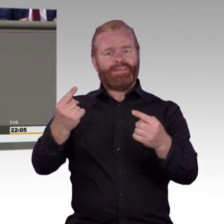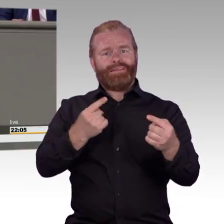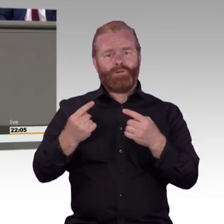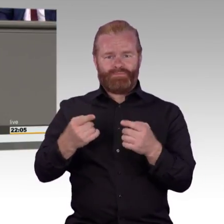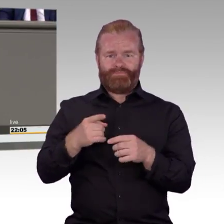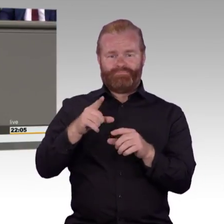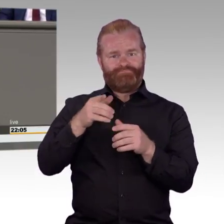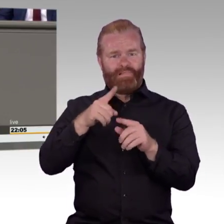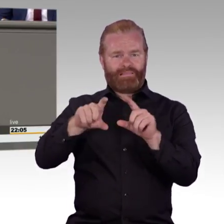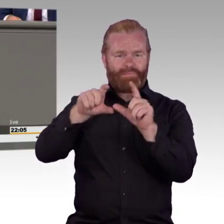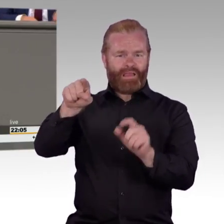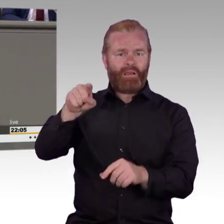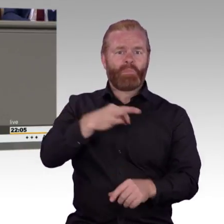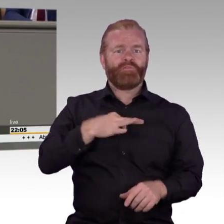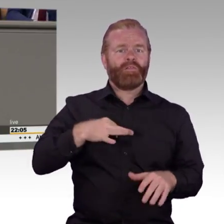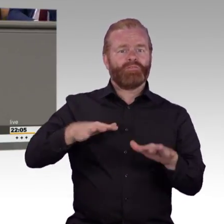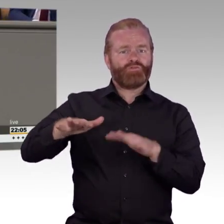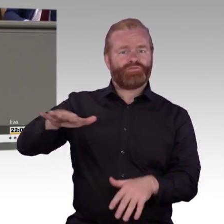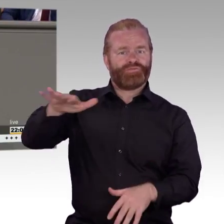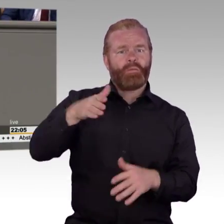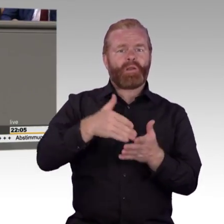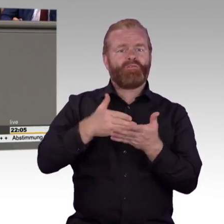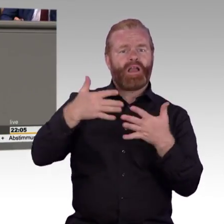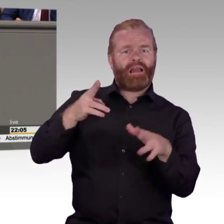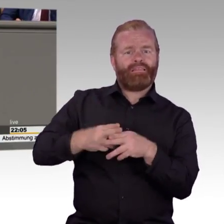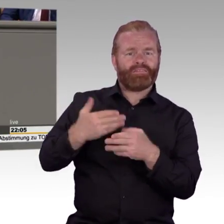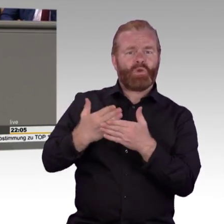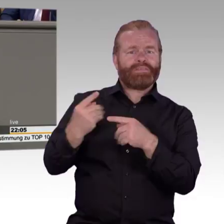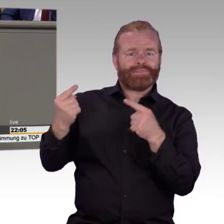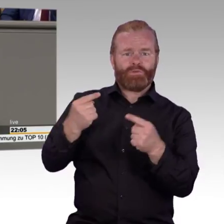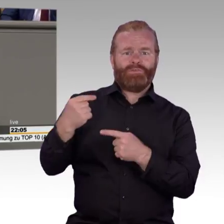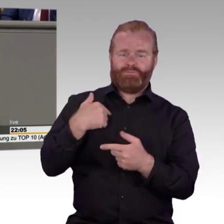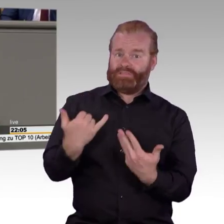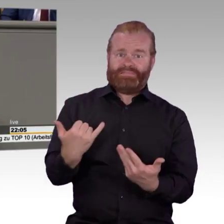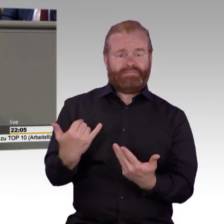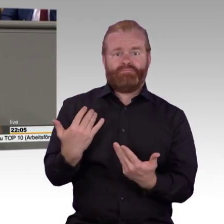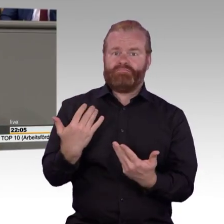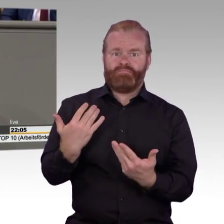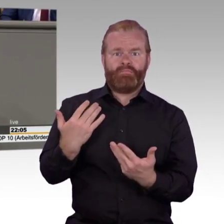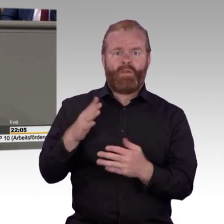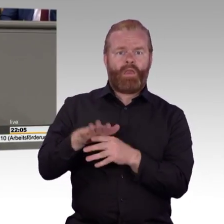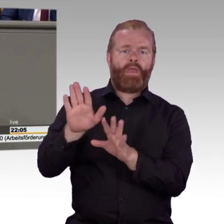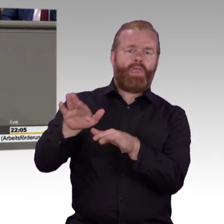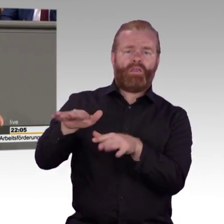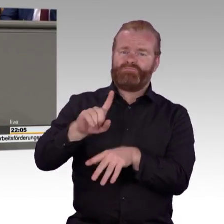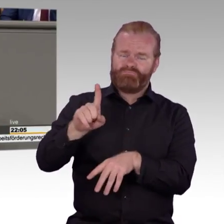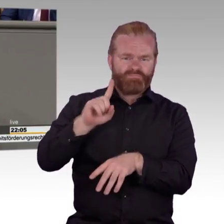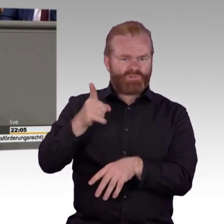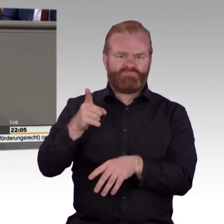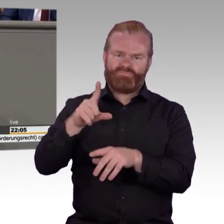stattfindet. Und diesen Satz, glaube ich, müssen wir hier so lange wiederholen, bis er überall angekommen ist. Wir wissen doch auch, dass es Teile